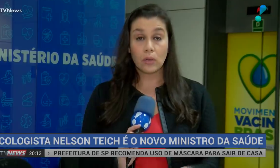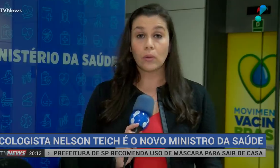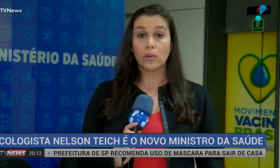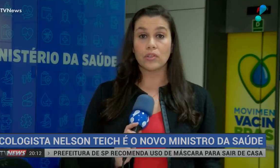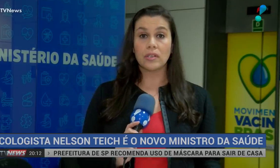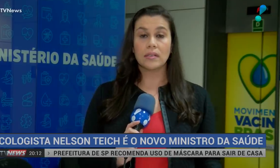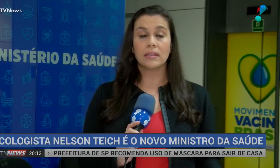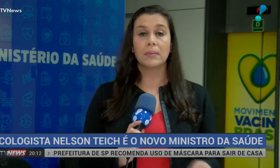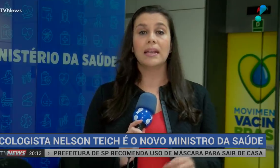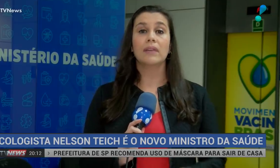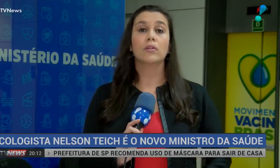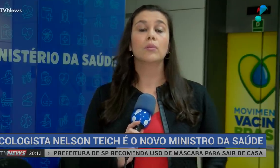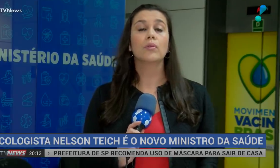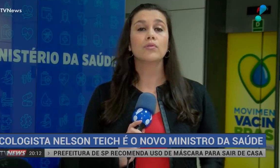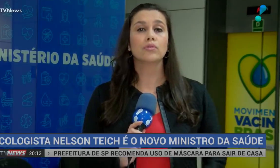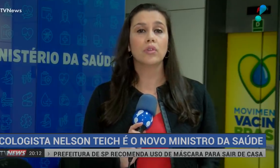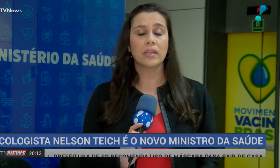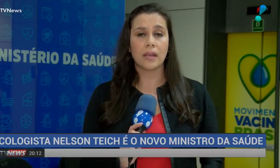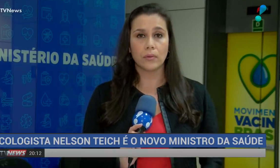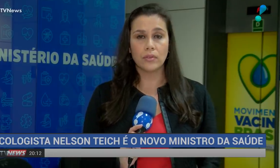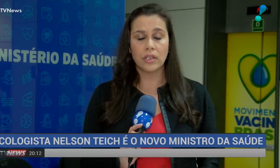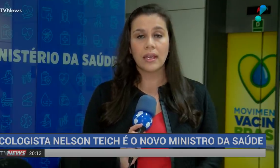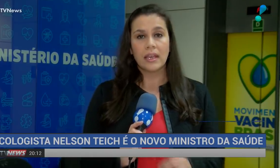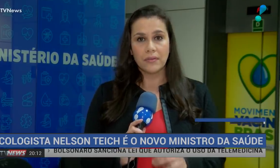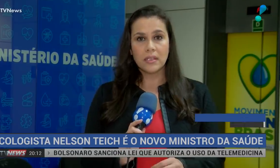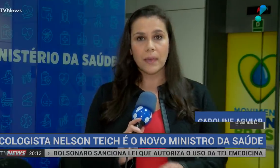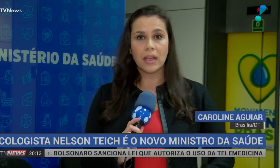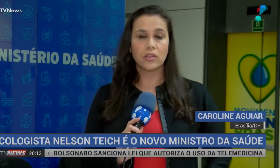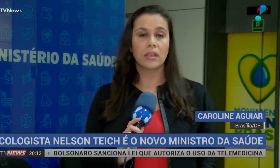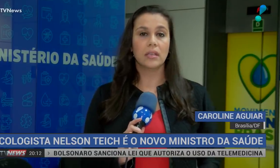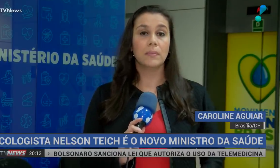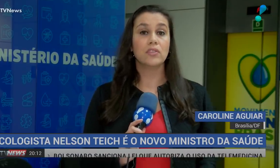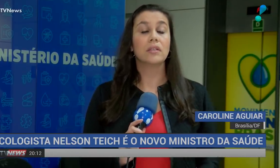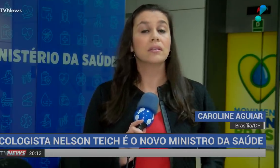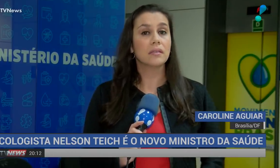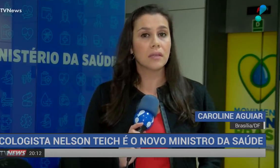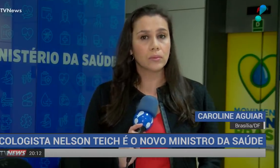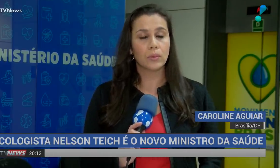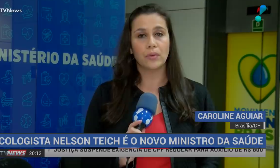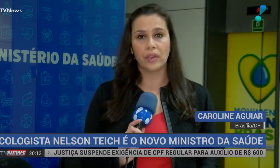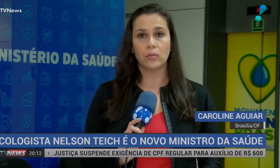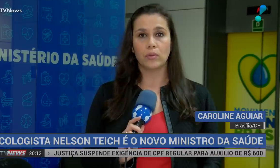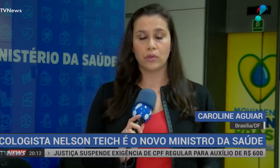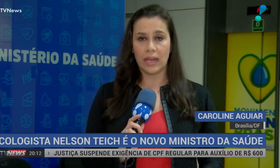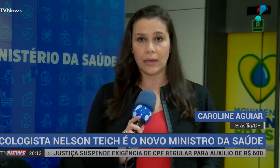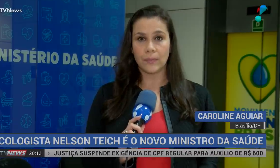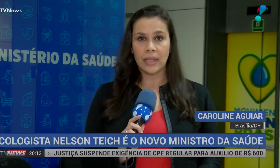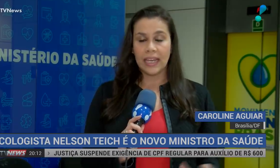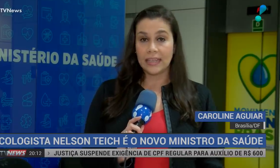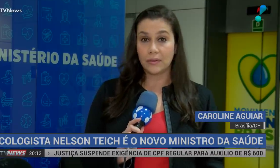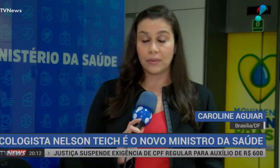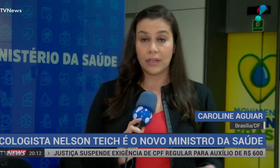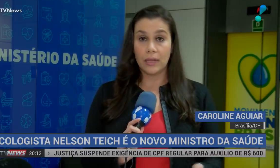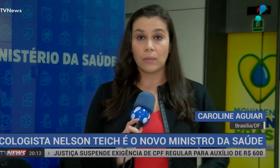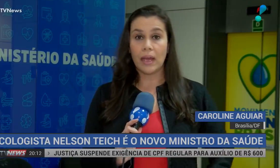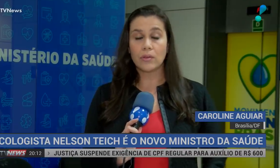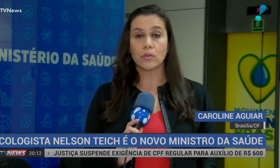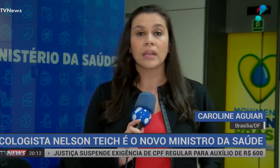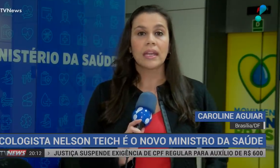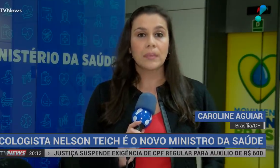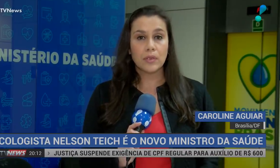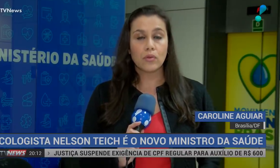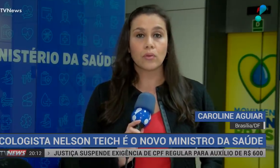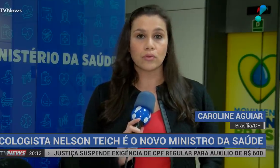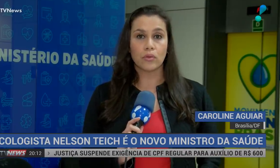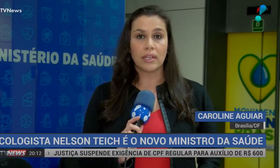Teich é oncologista, trabalhava como consultor em saúde e fez parte da equipe de transição do governo Bolsonaro. Entre fevereiro e